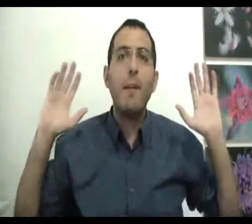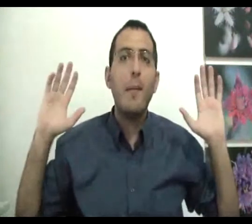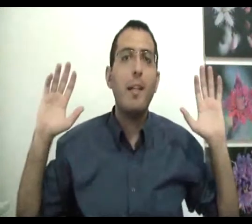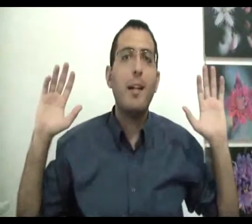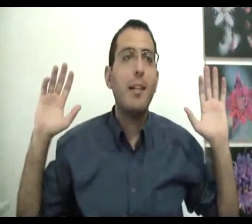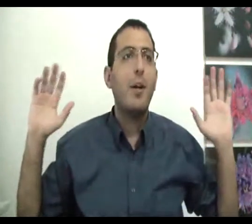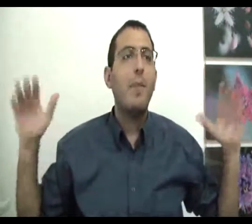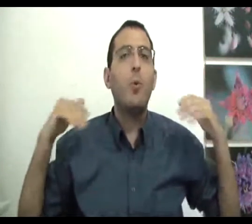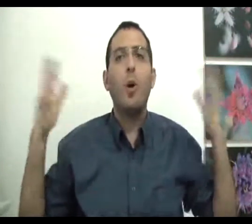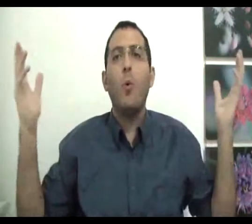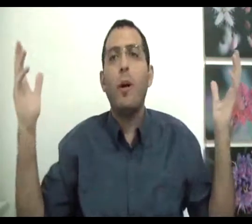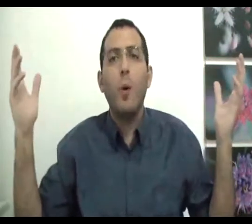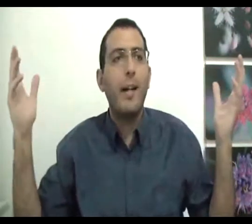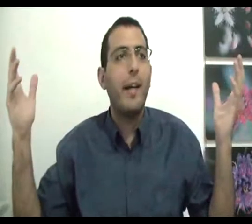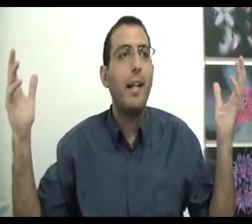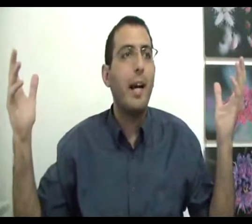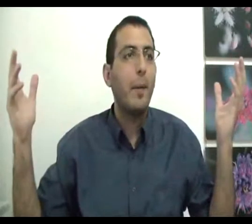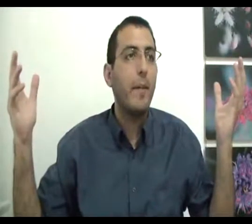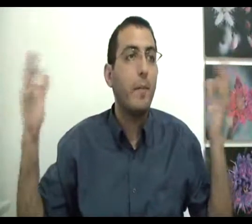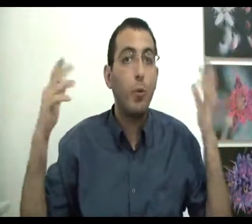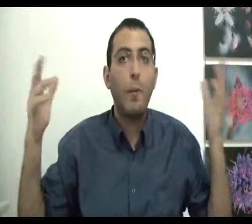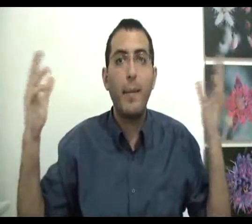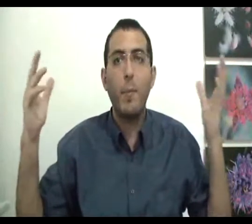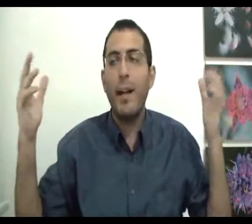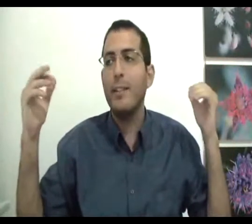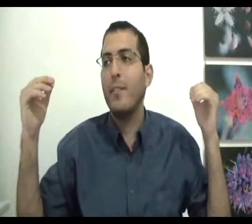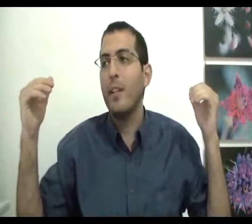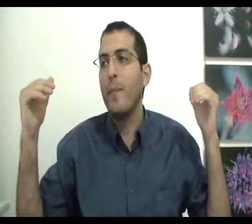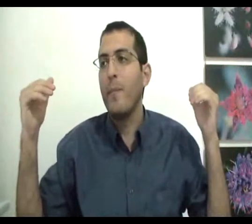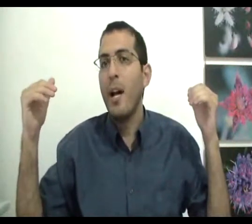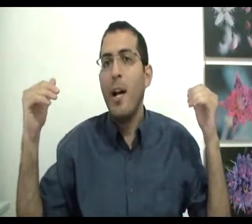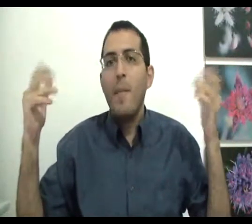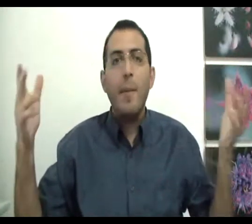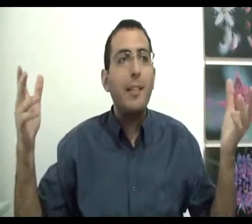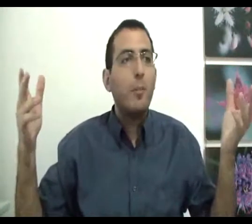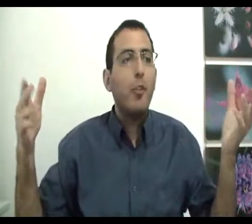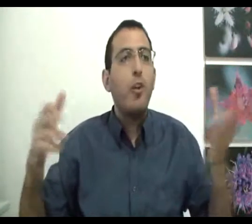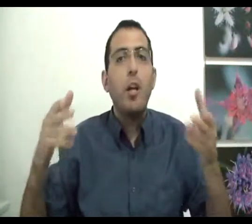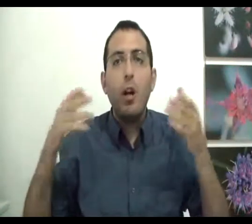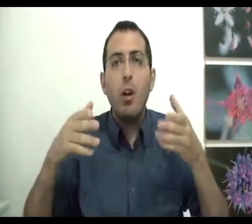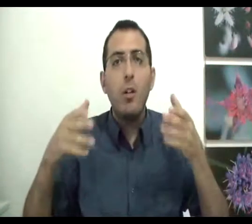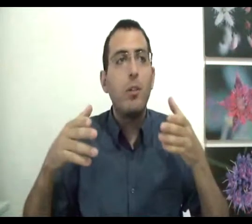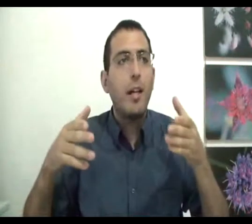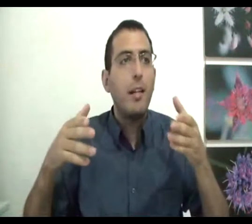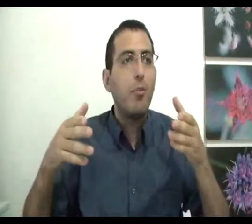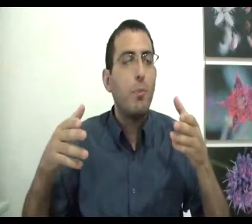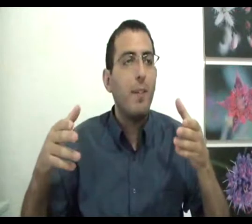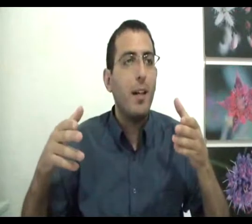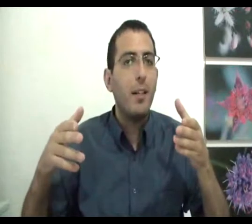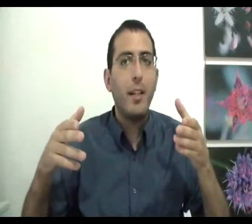קיים בלי תכלית העולם כולו הוא אירוע אקראי לגמרי לדוגמה אם נאמר כזה דבר במילה זה אומר שלא יכול להיות תכלית לשום דבר כי